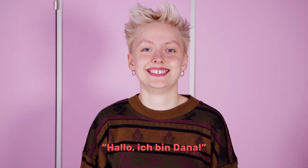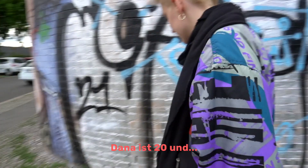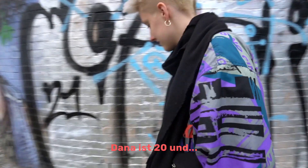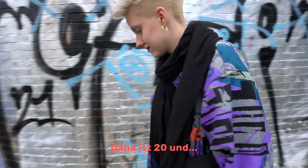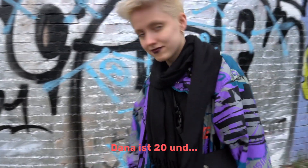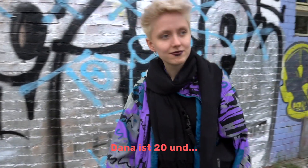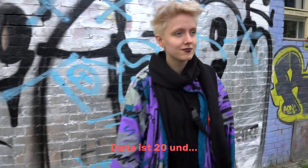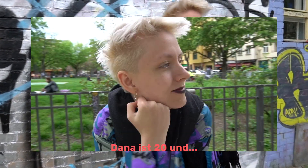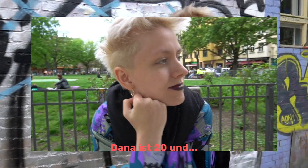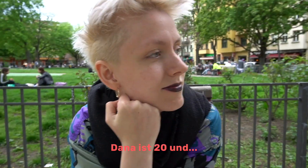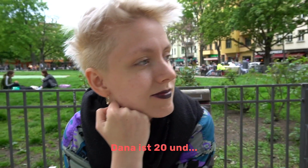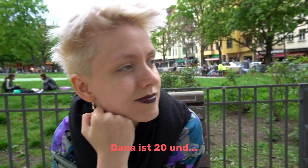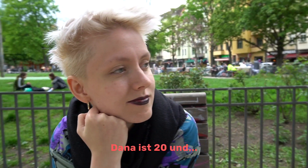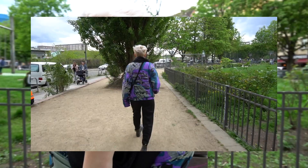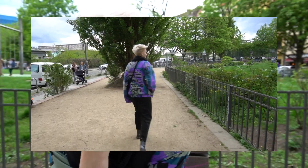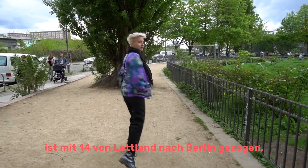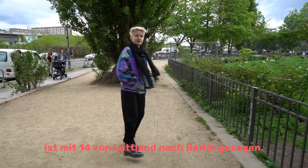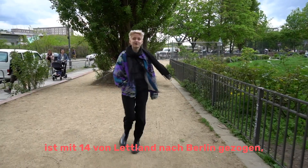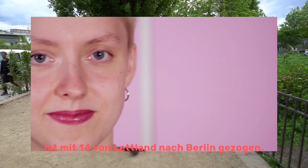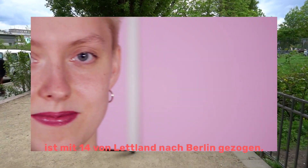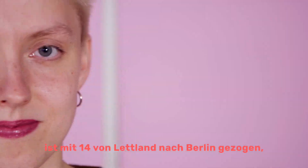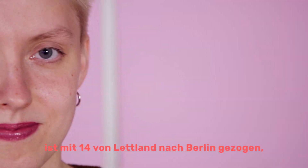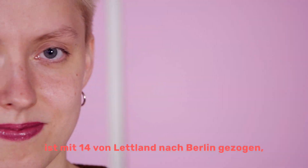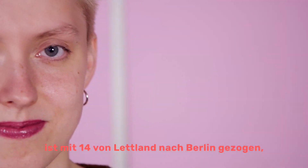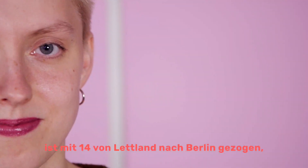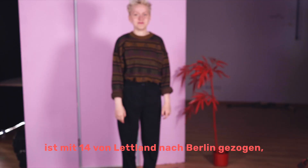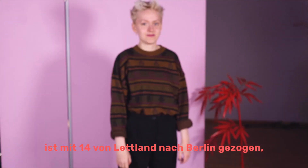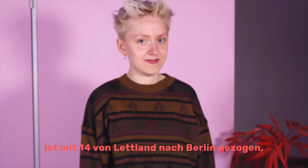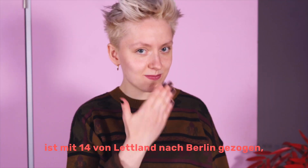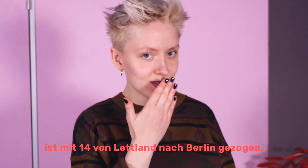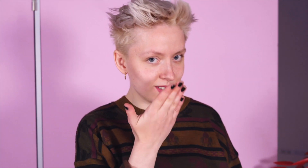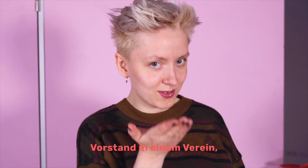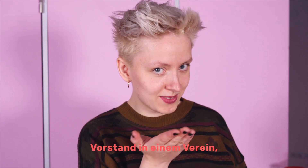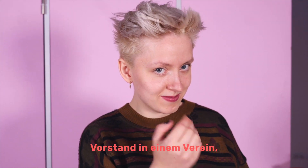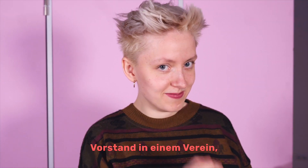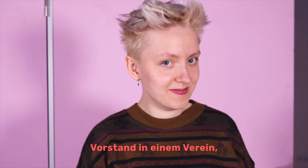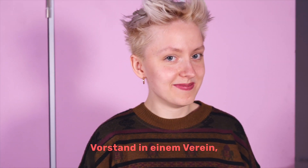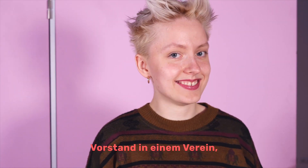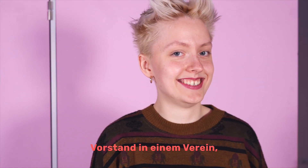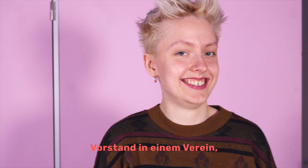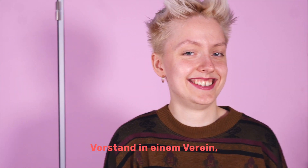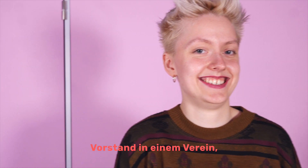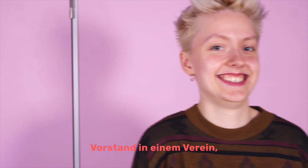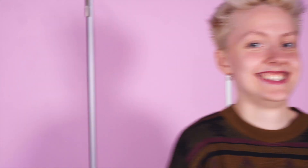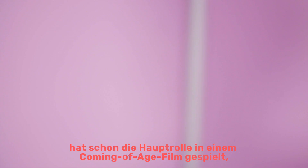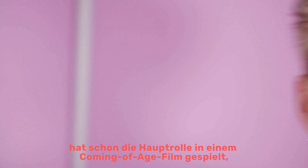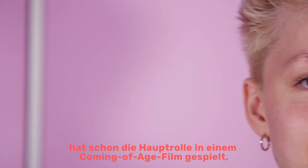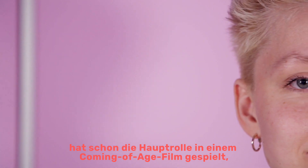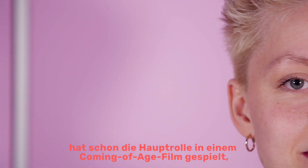Dana ist 20 Jahre alt und ist mit 14 von Lettland nach Berlin gezogen. Sie ist Vorstand in einem Verein, hat schon die Hauptrolle in